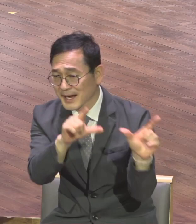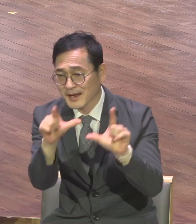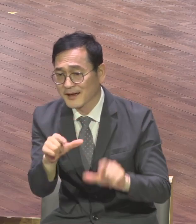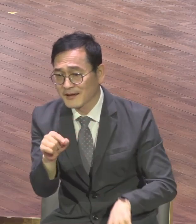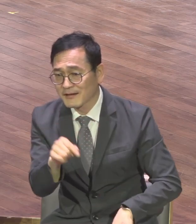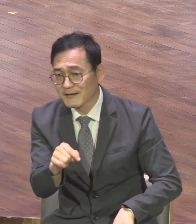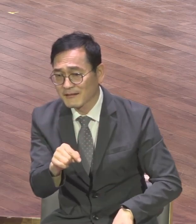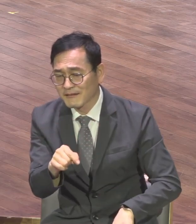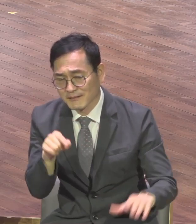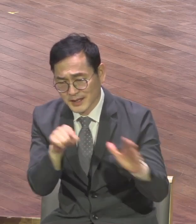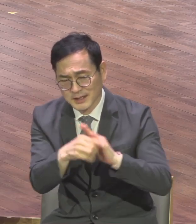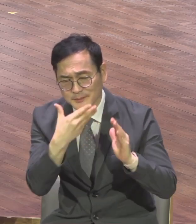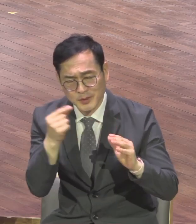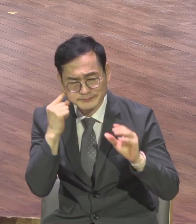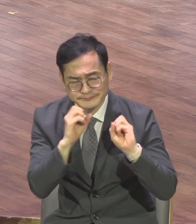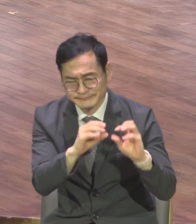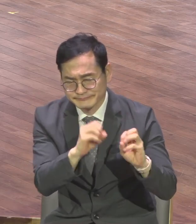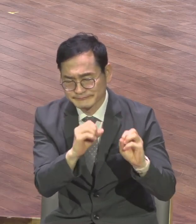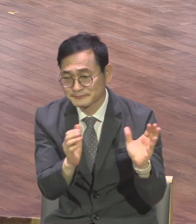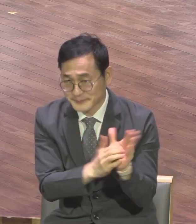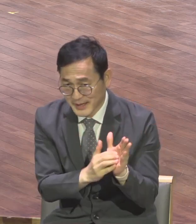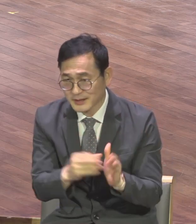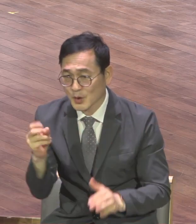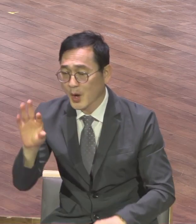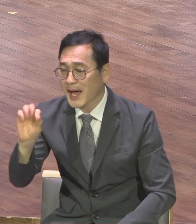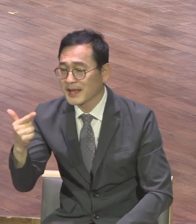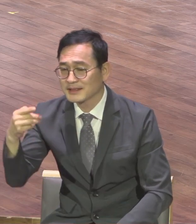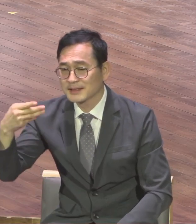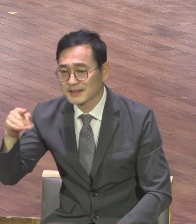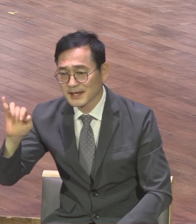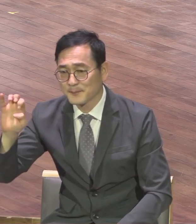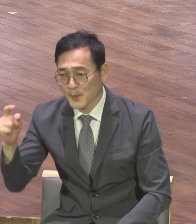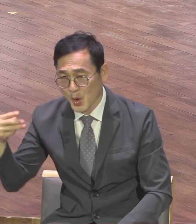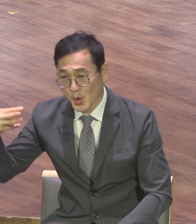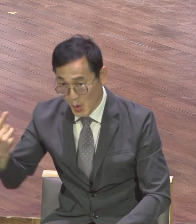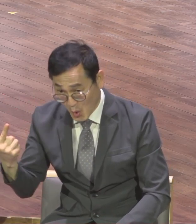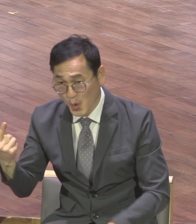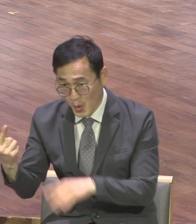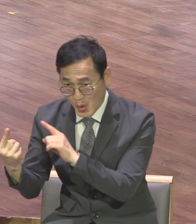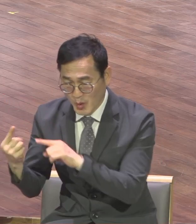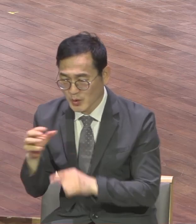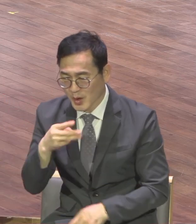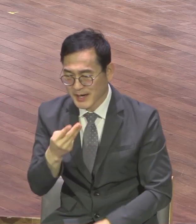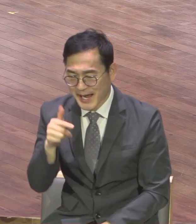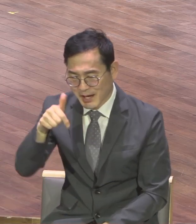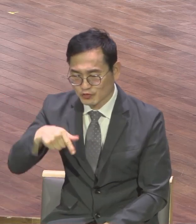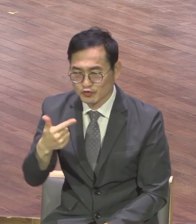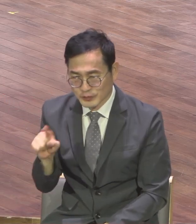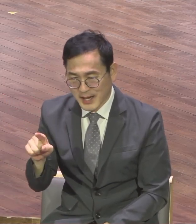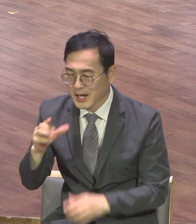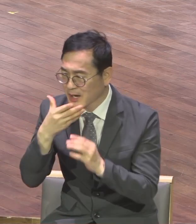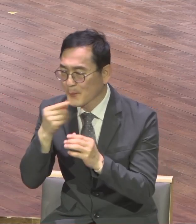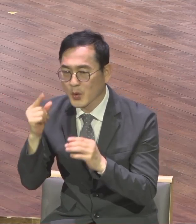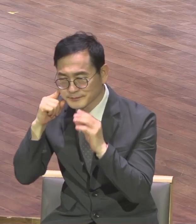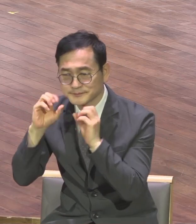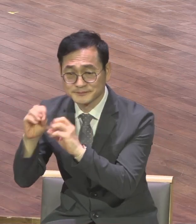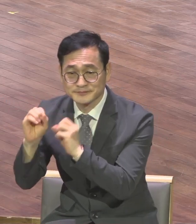안티폴로의 캠프가 진행되었고 라구나에서는 어로 선교 캠프가 지금 진행되고 있습니다 그리고